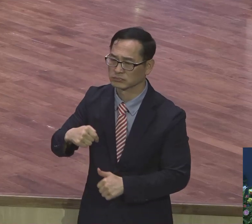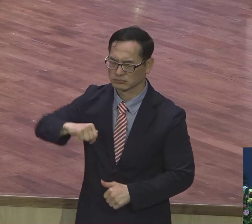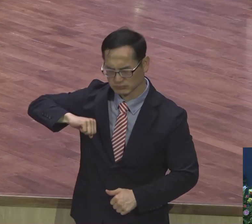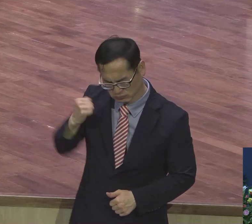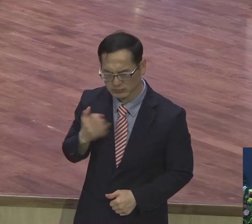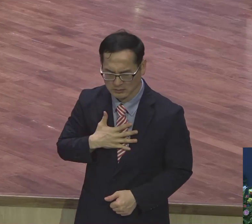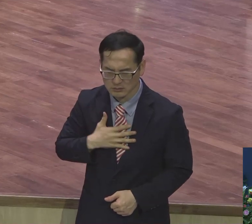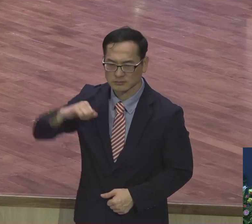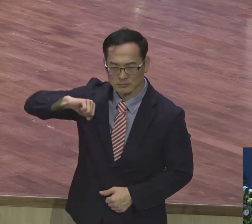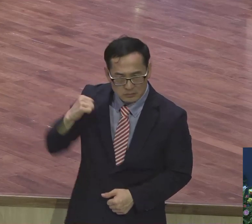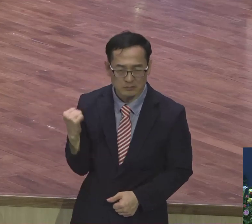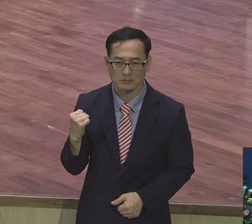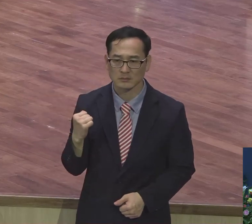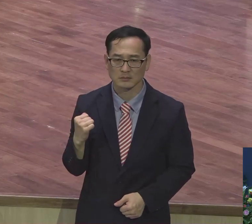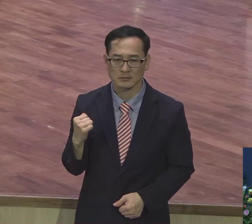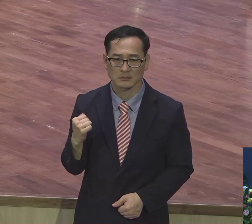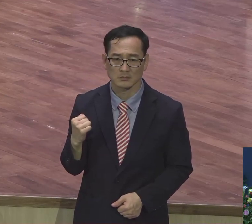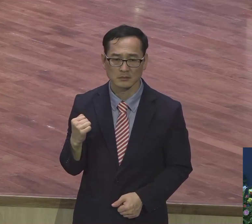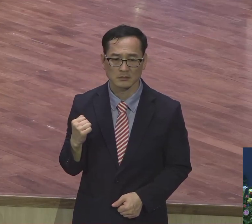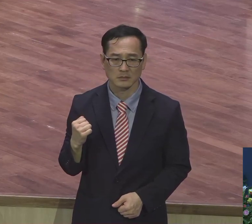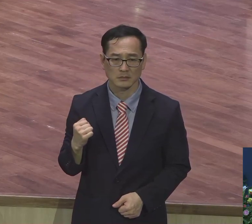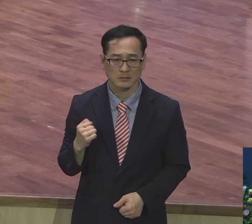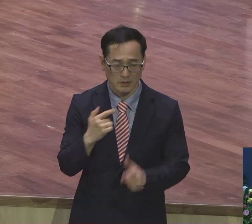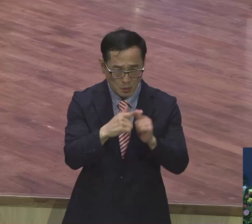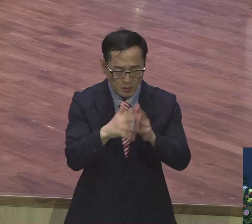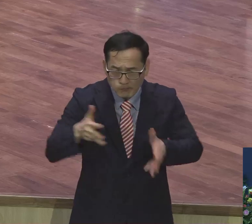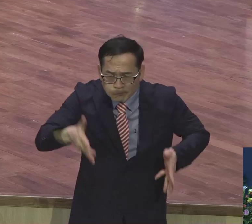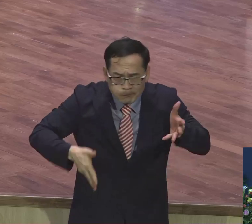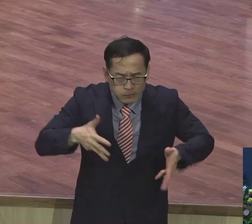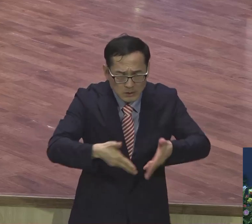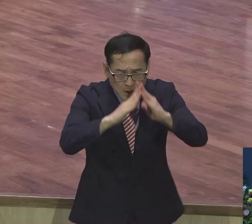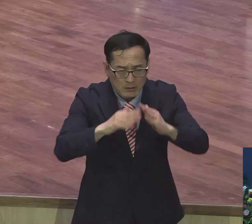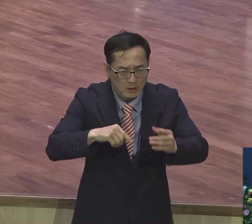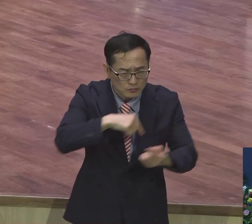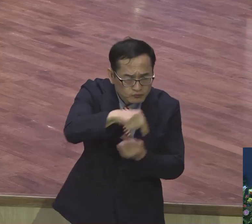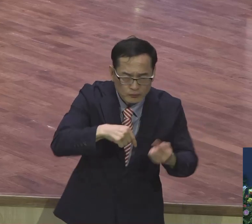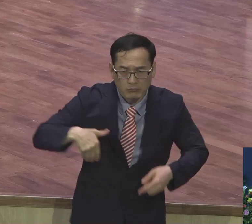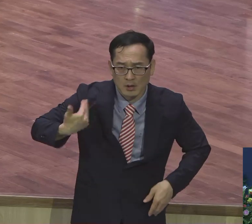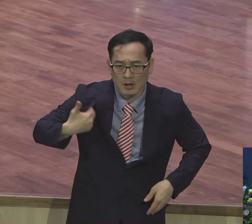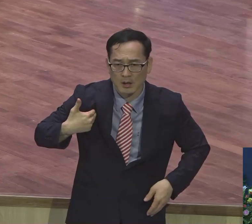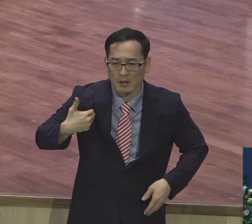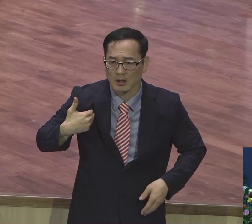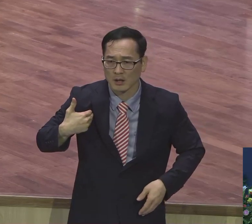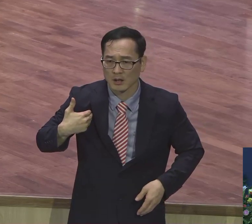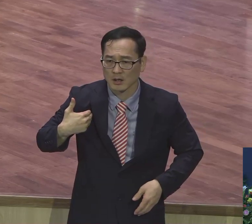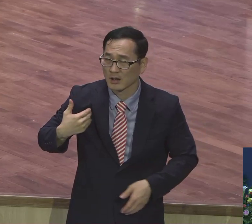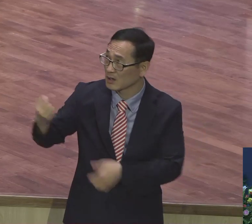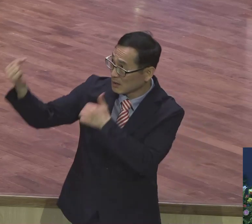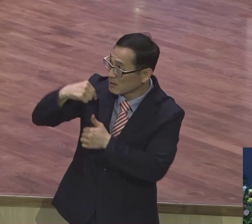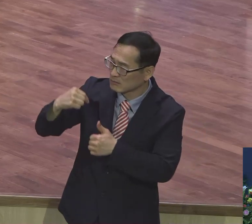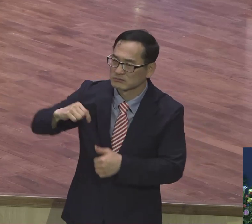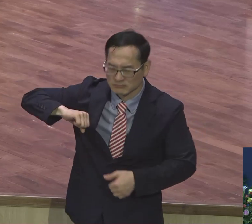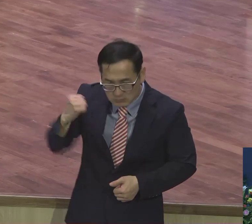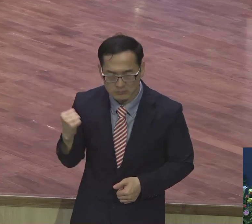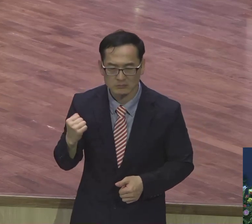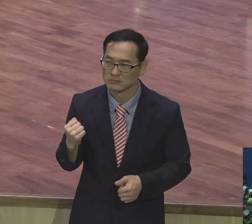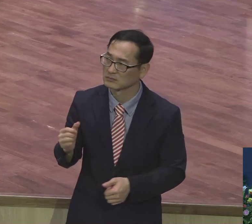하나님이 하라면 하는 거예요 그럼 하나님이 하라 해서 하나님 책임져줘야지 하도록 아멘